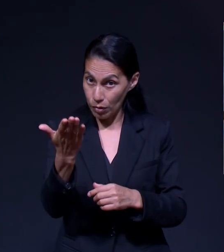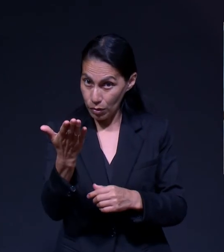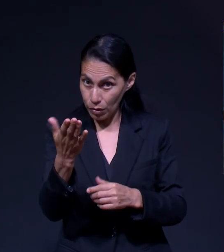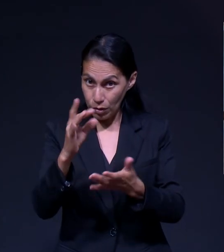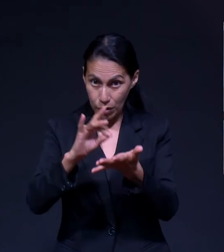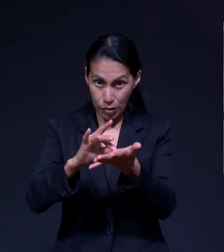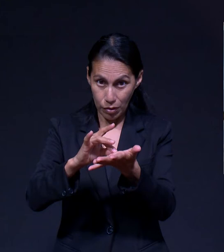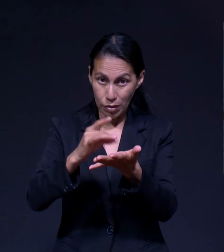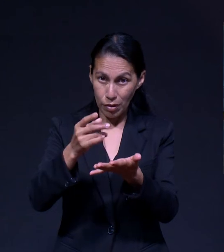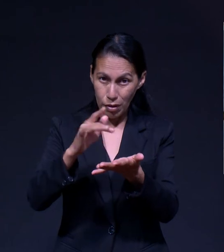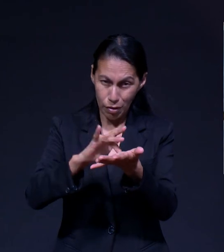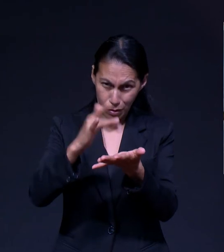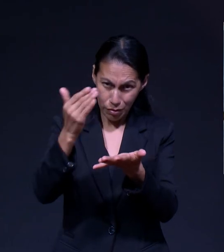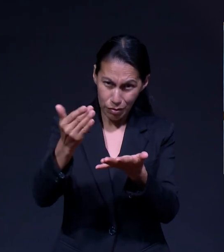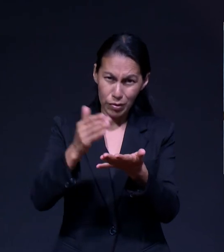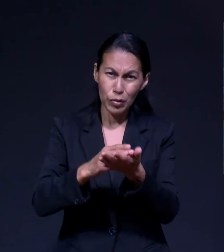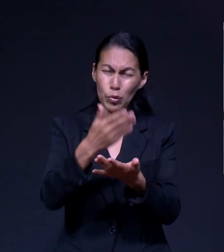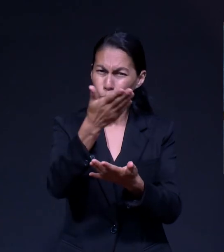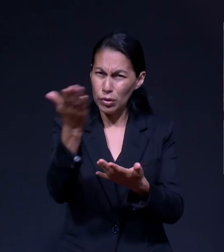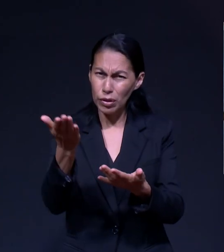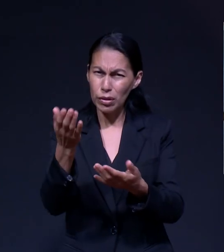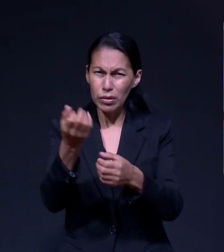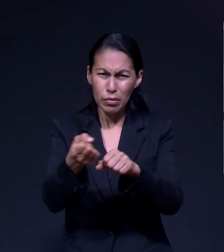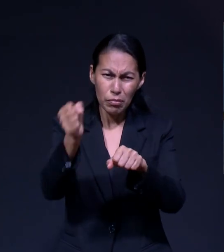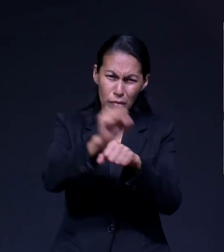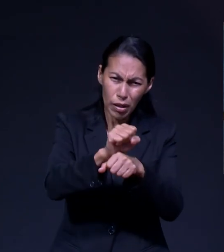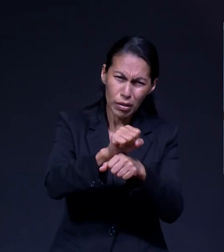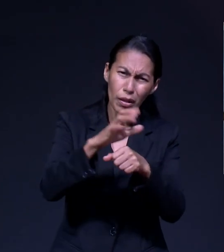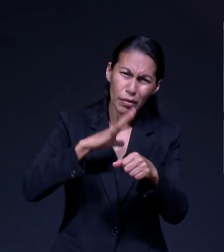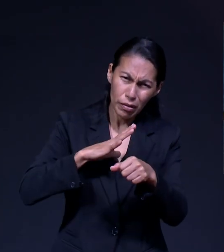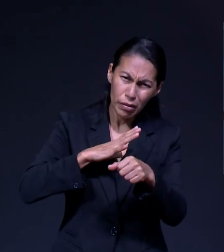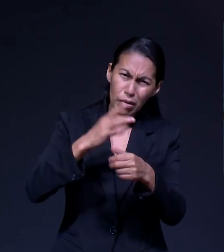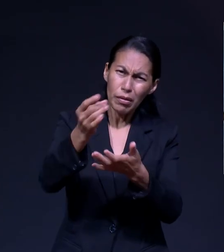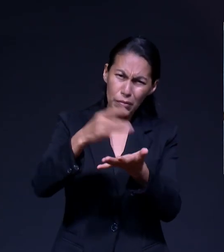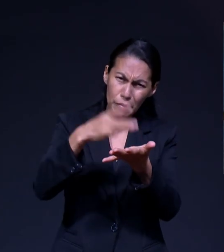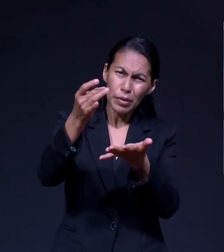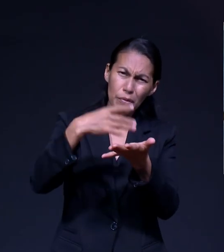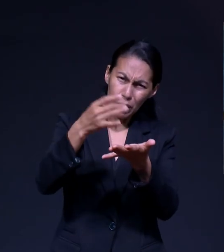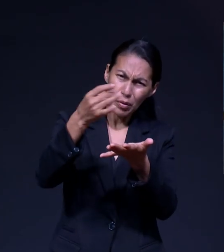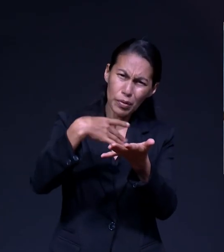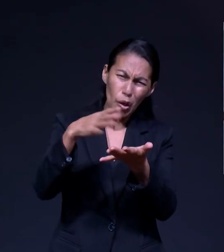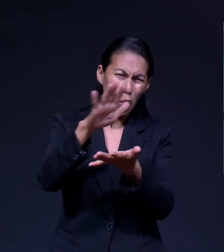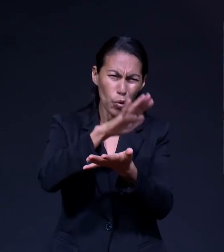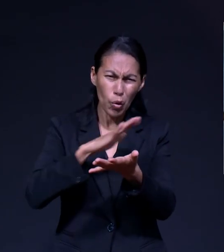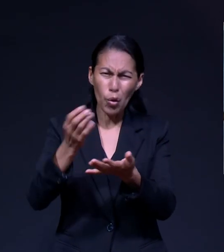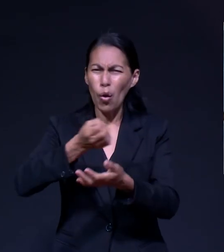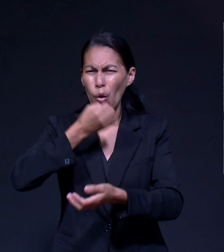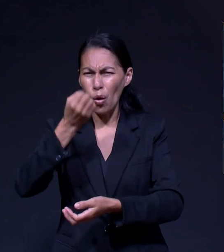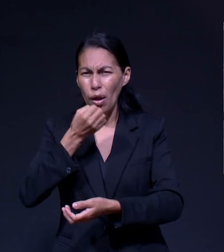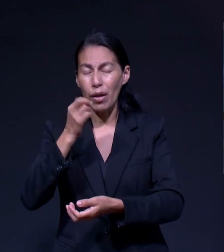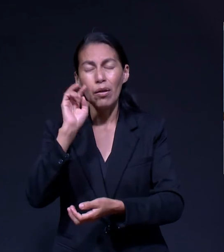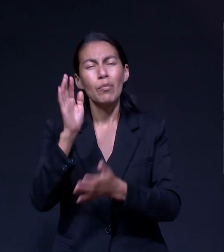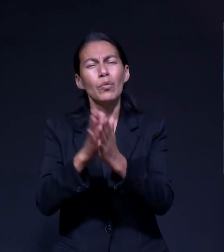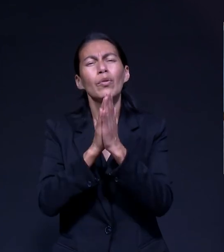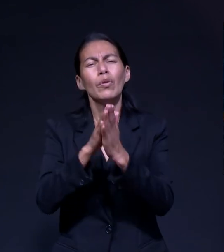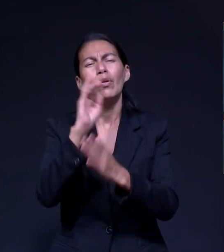petición y agradecimiento que a lo largo de la semana ustedes envían estaremos orando por ella recuerden que hay un grupo de